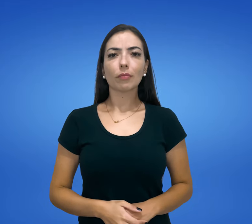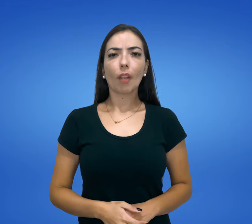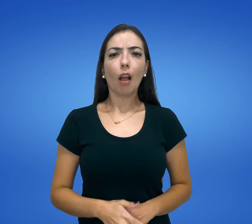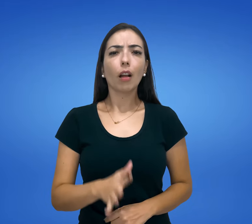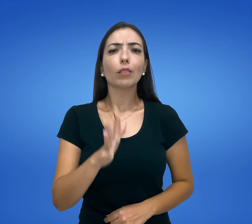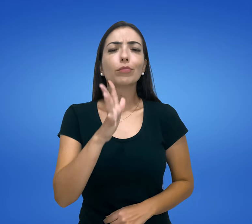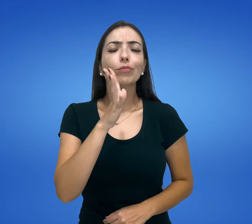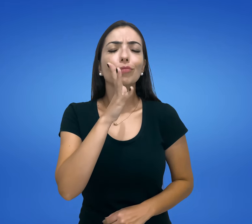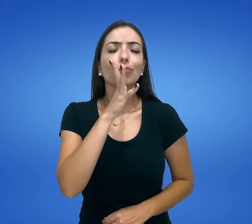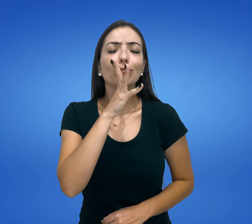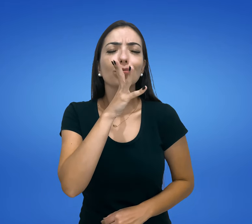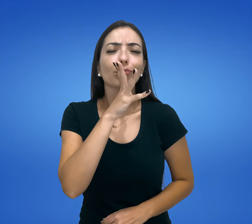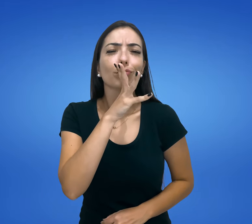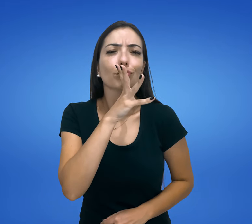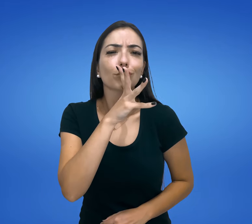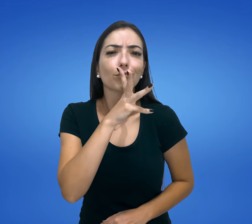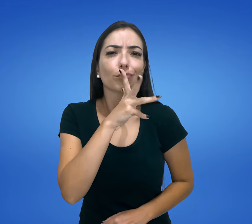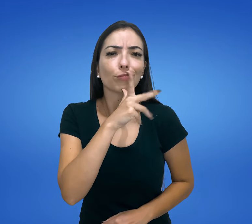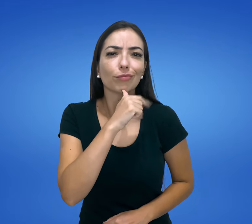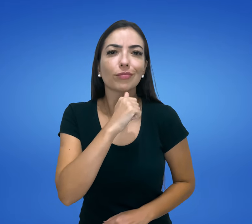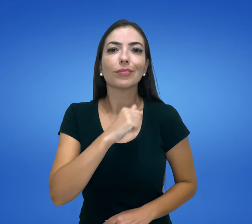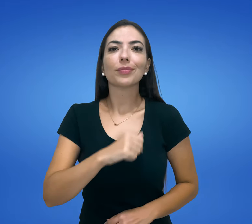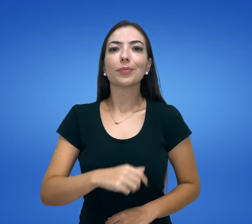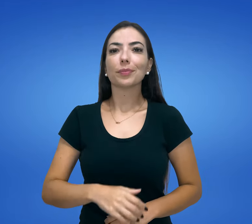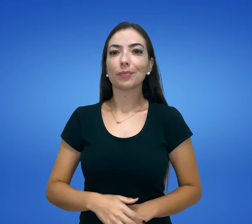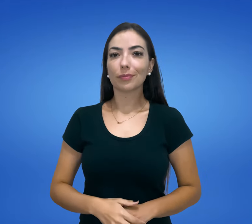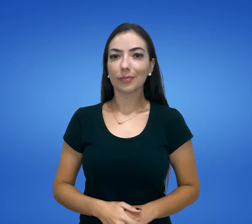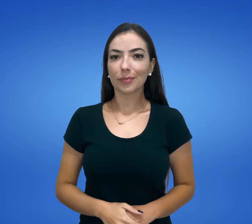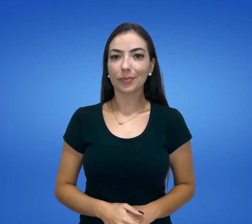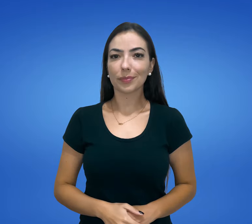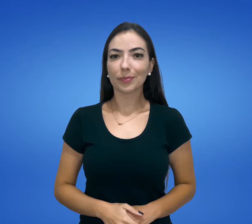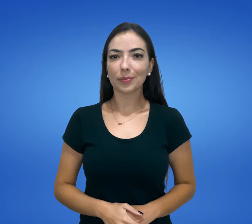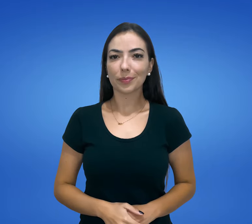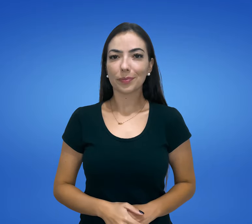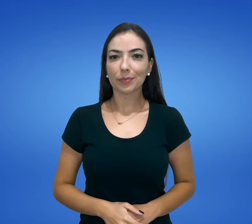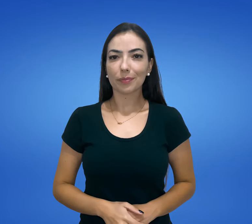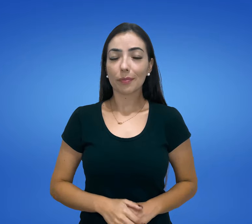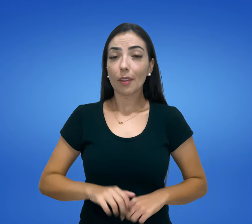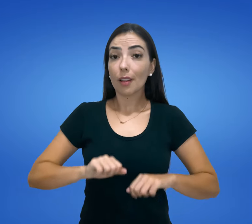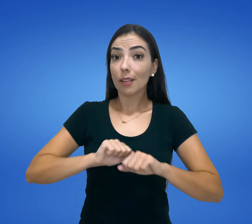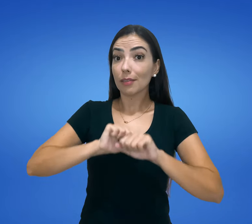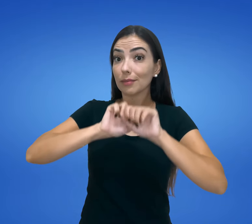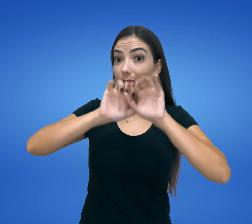Muito demorado Muito claro